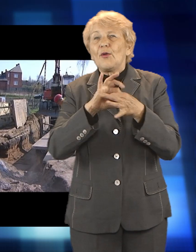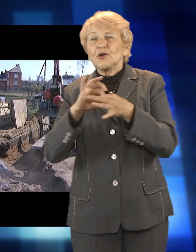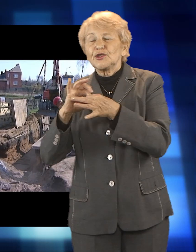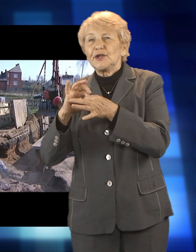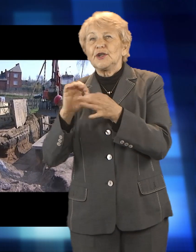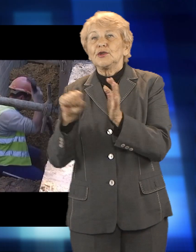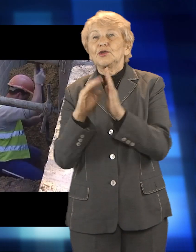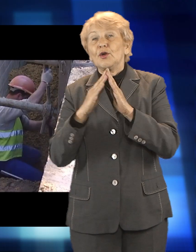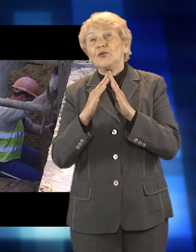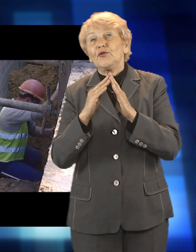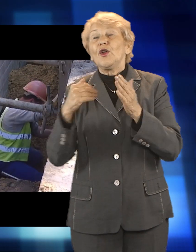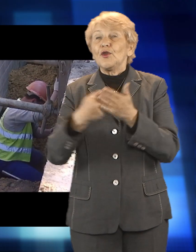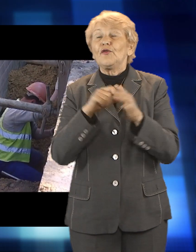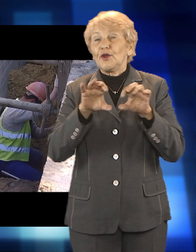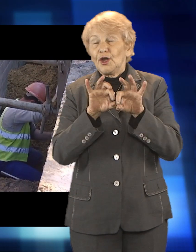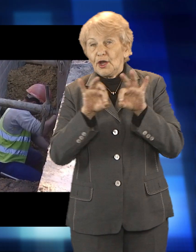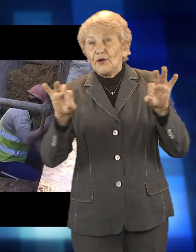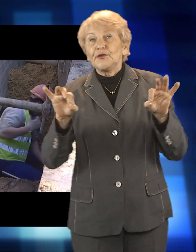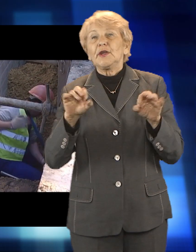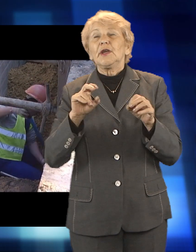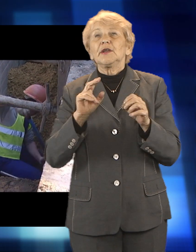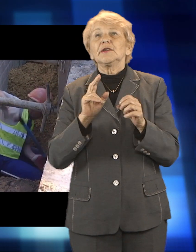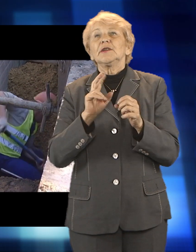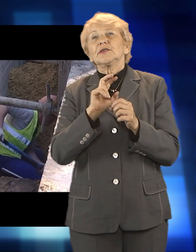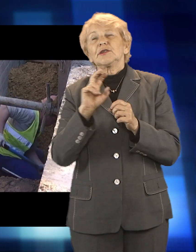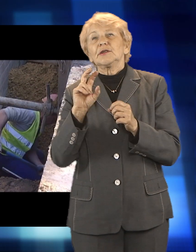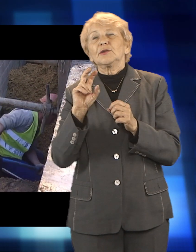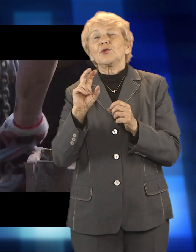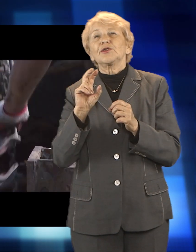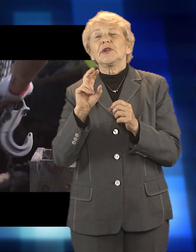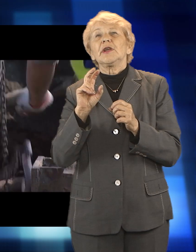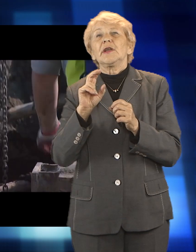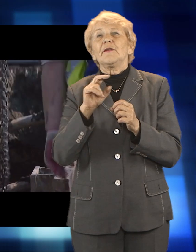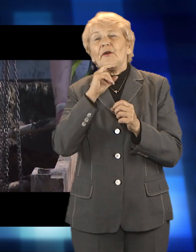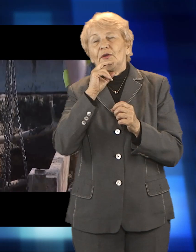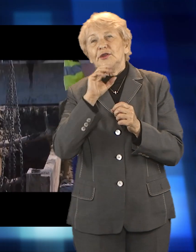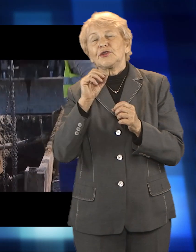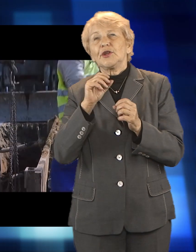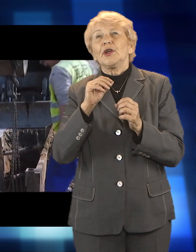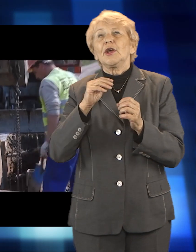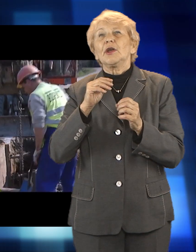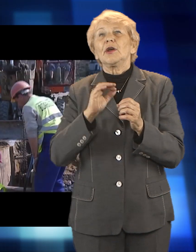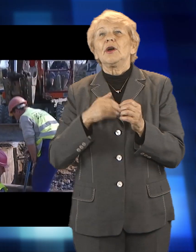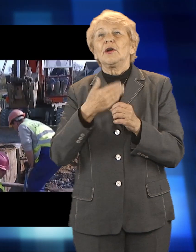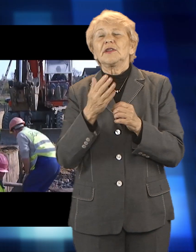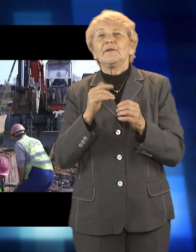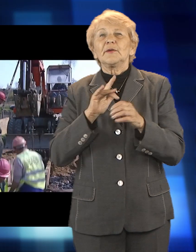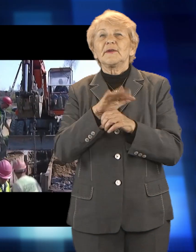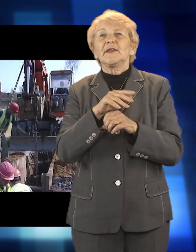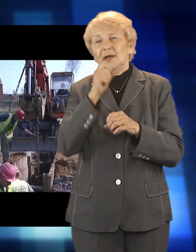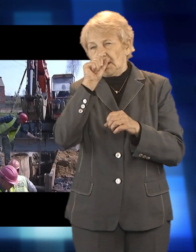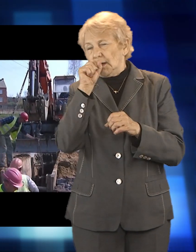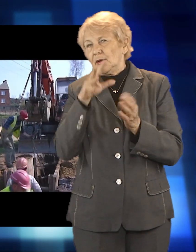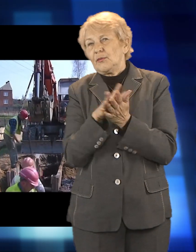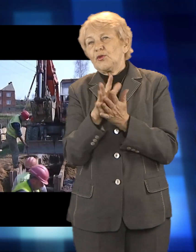ziemne, czyli wykonywanie infrastruktury wodnej i kanalizacyjnej, przez usługi transportowe, wypożyczanie sprzętu,